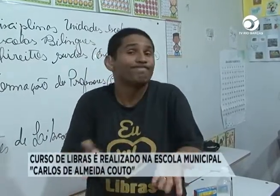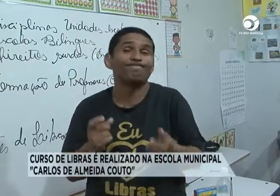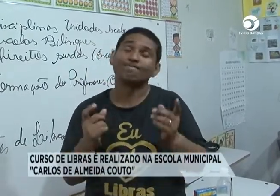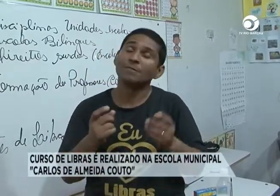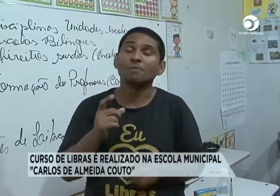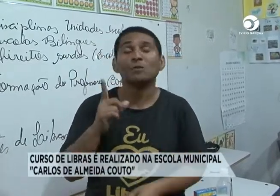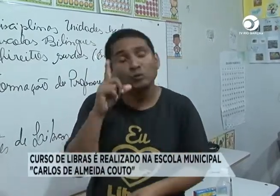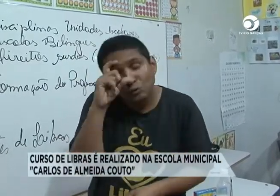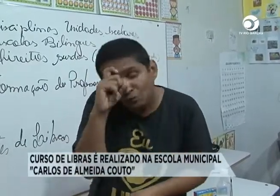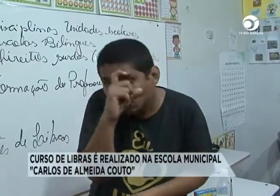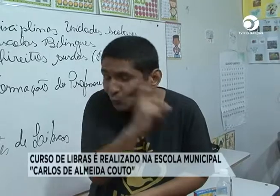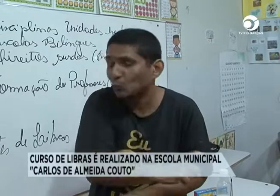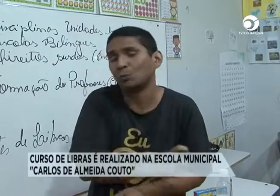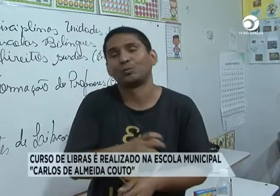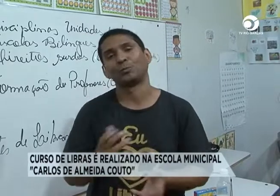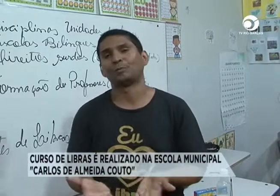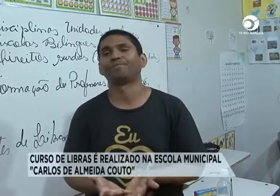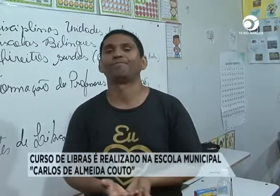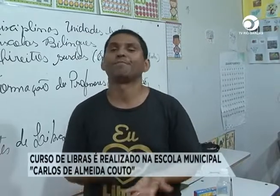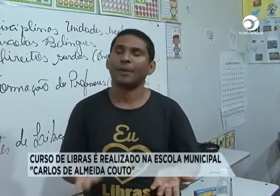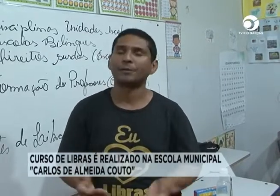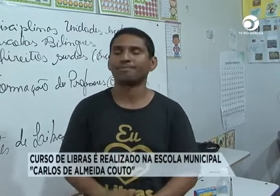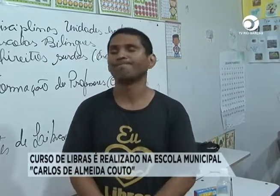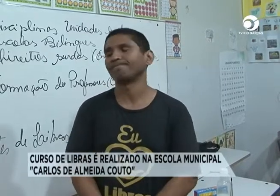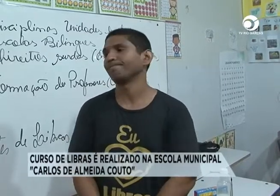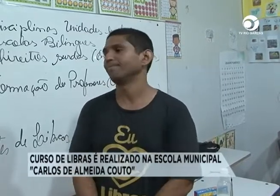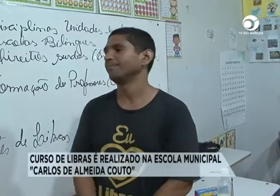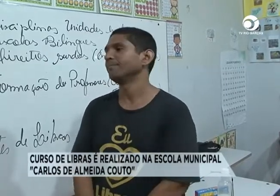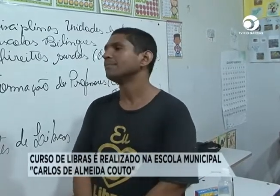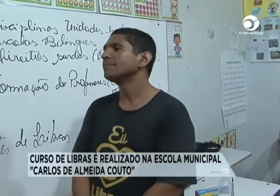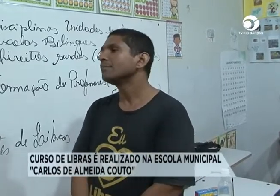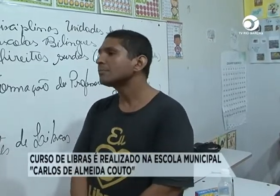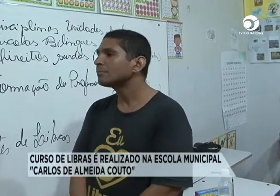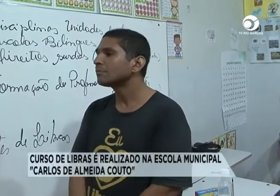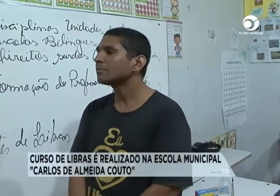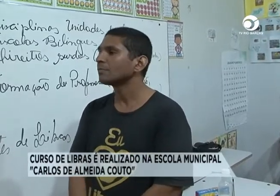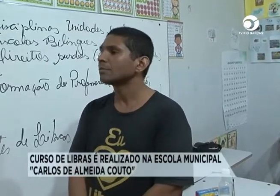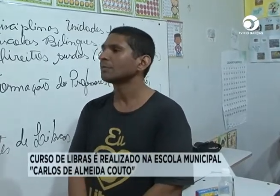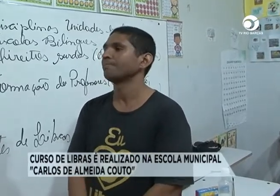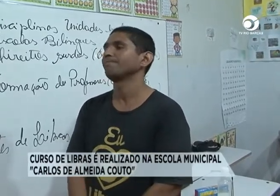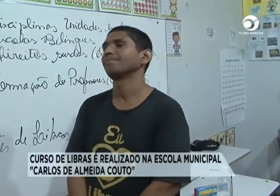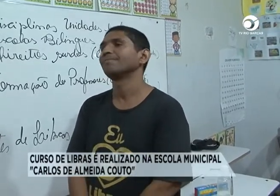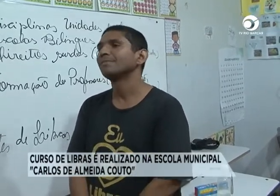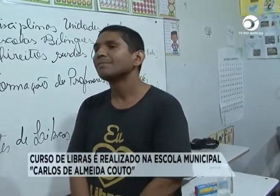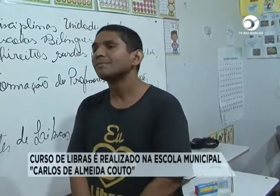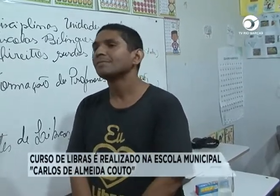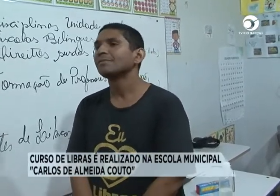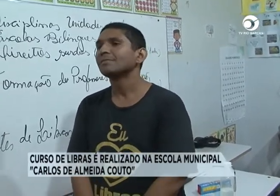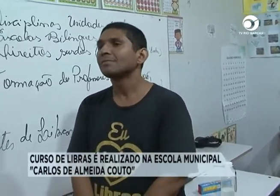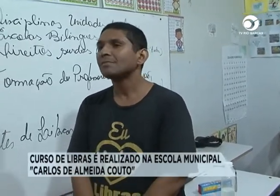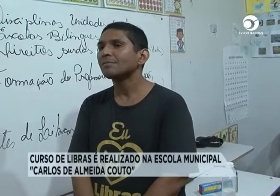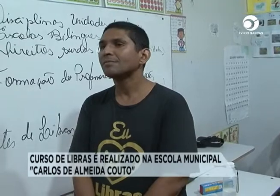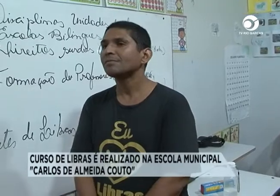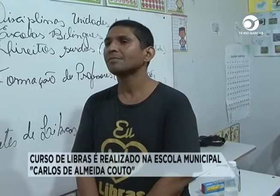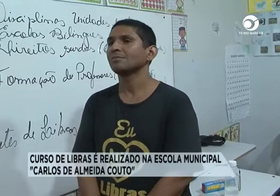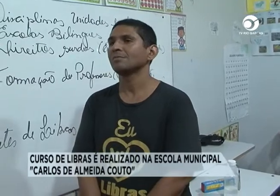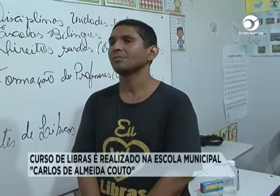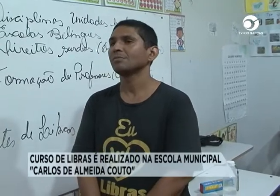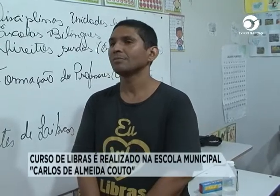aprender para que possam ser respeitadas. Isso é difícil, mas é isso. Acha que é um grande caminho a ser trilhado ainda na educação?